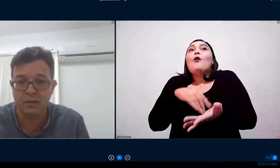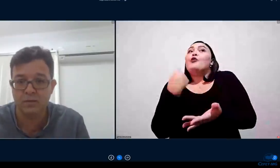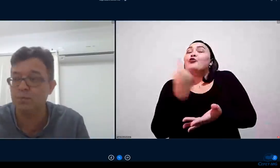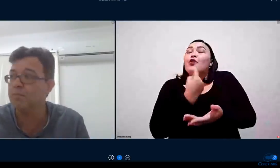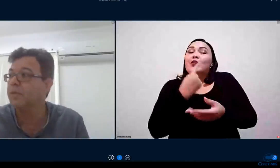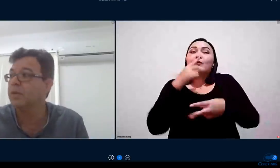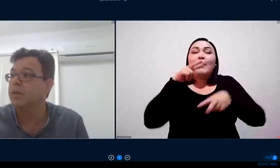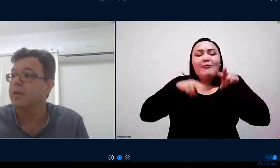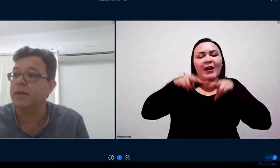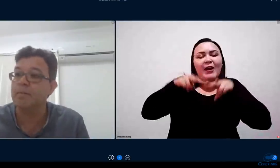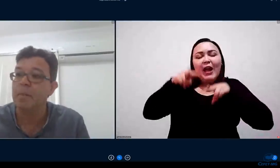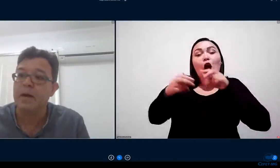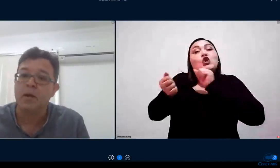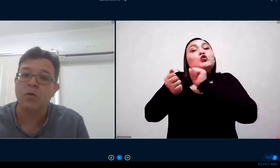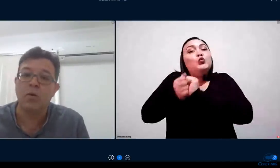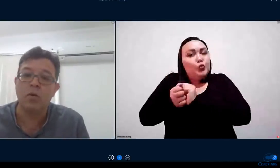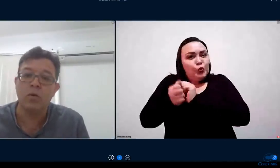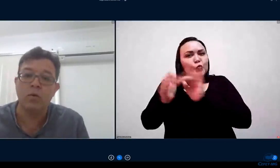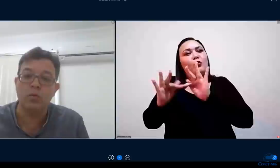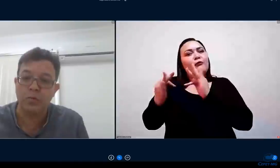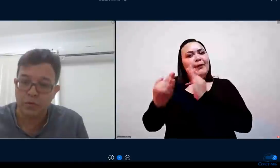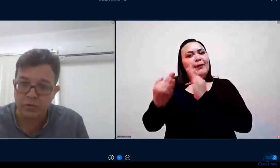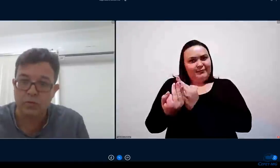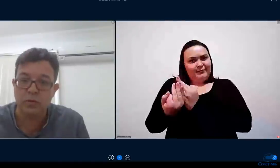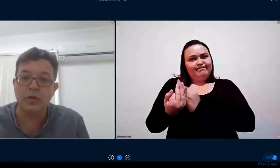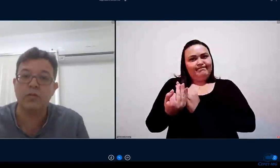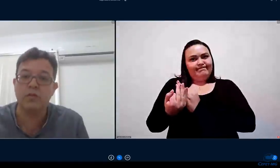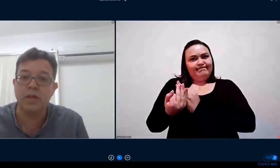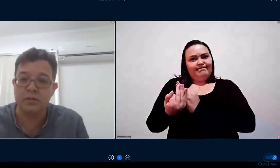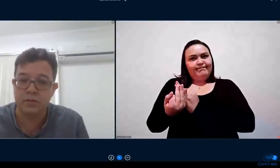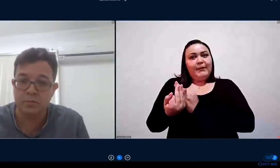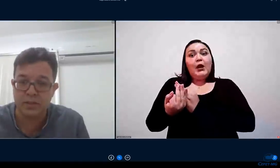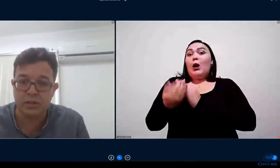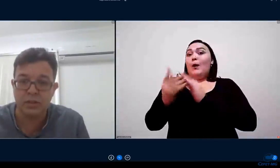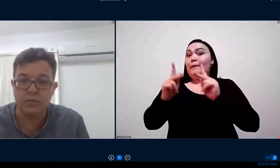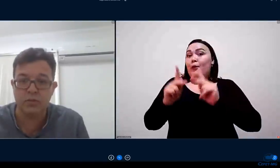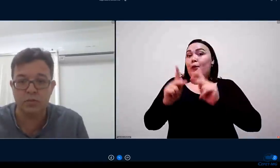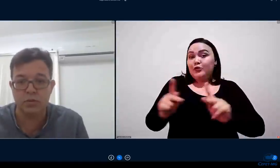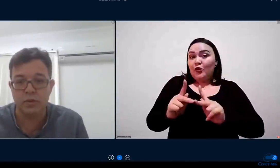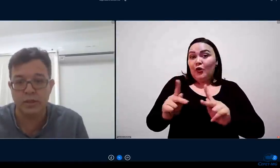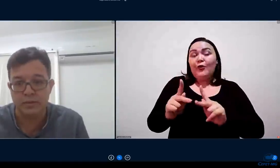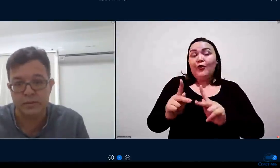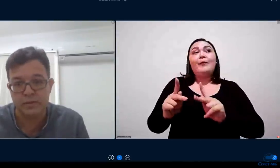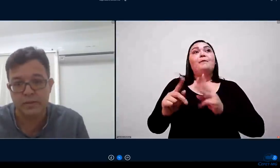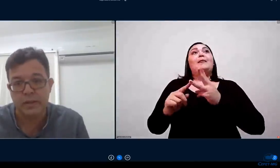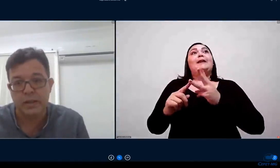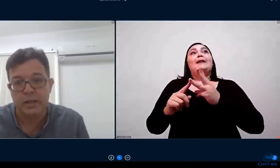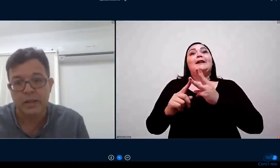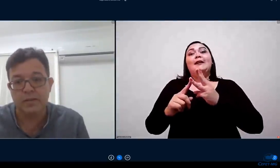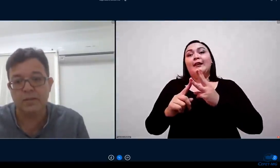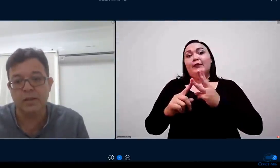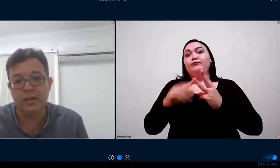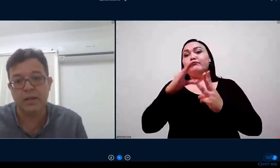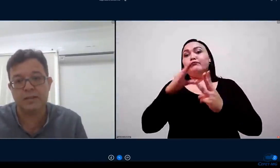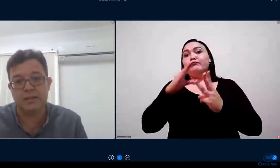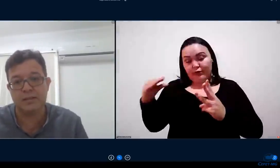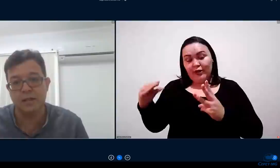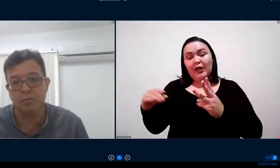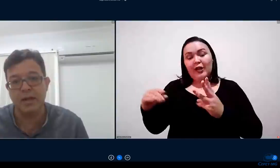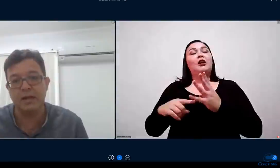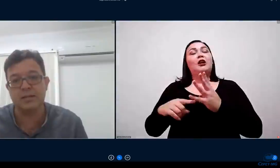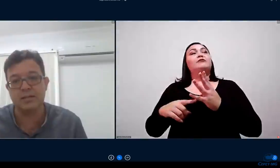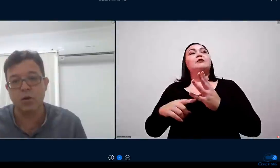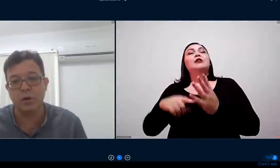com os pais com os professores os técnicos administrativos e os estudantes e se